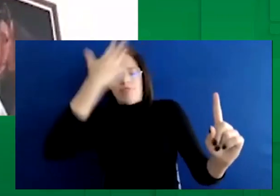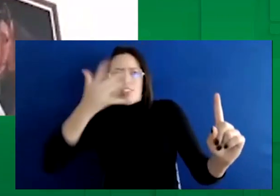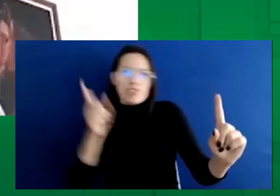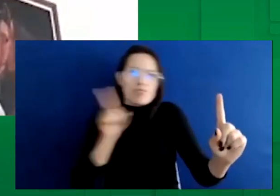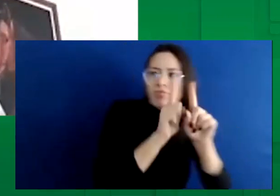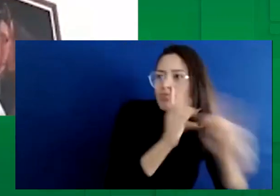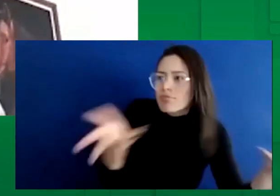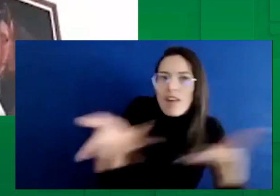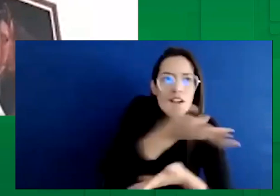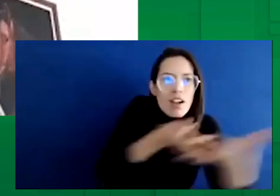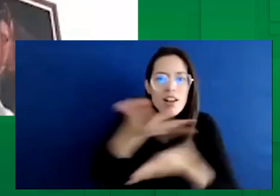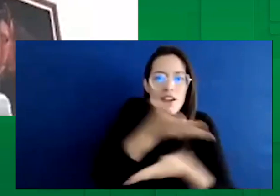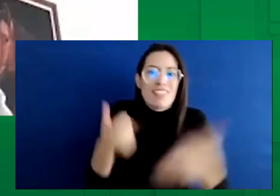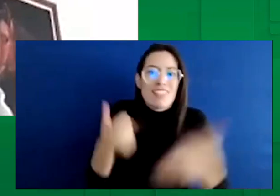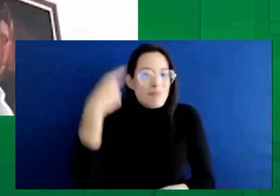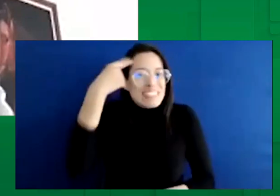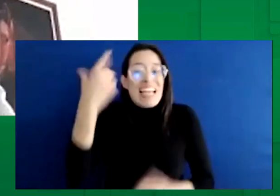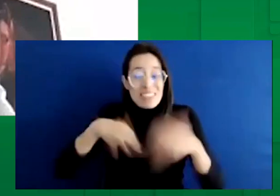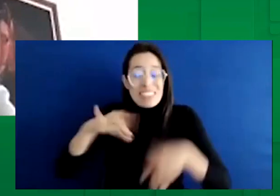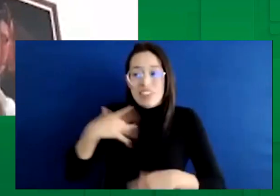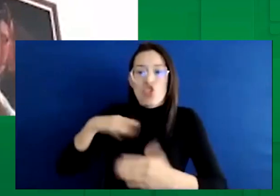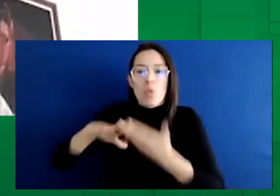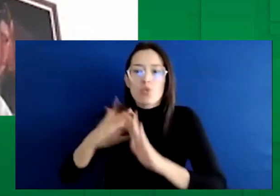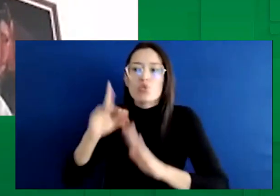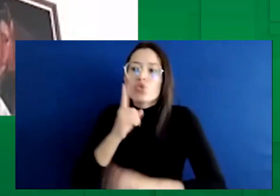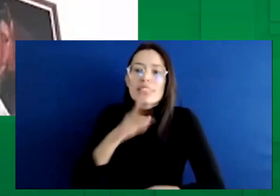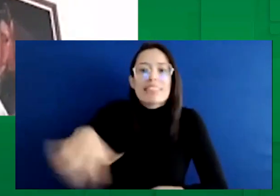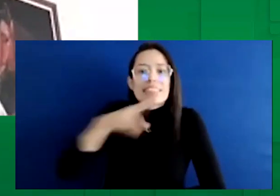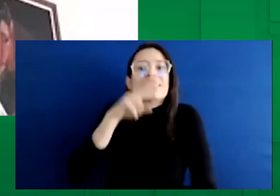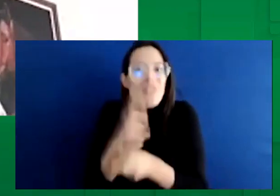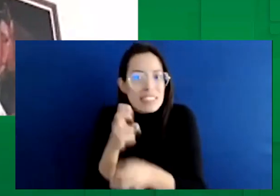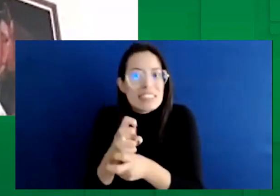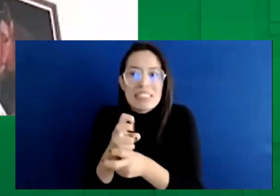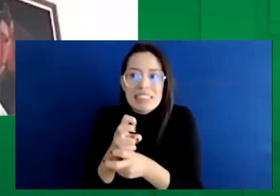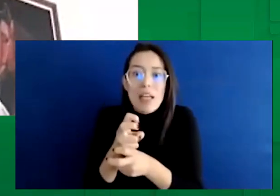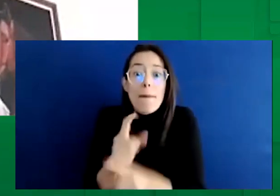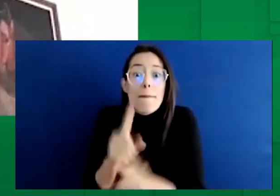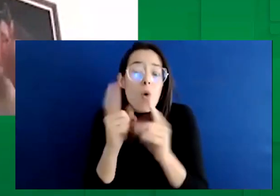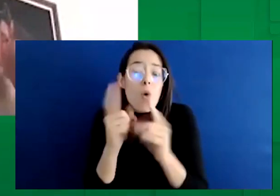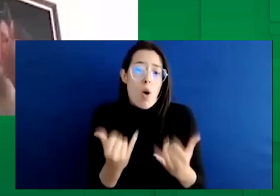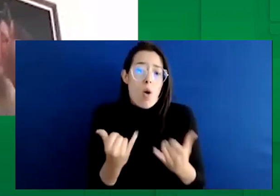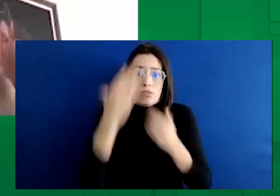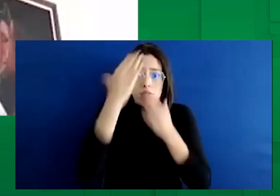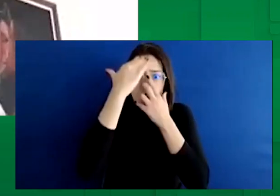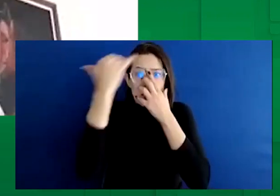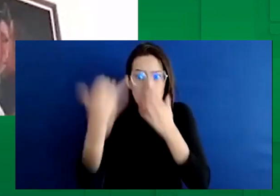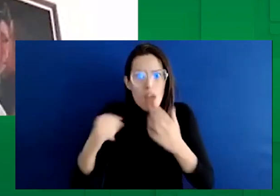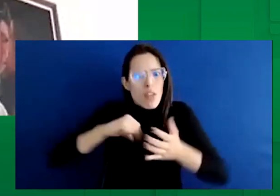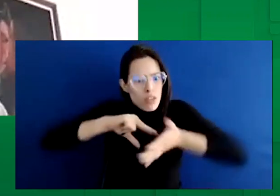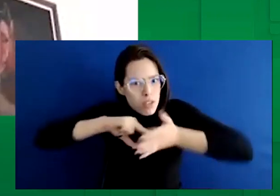la dificultad que tiene la comunidad sorda en el país. Muy a pesar que hoy tenemos buena tecnología,